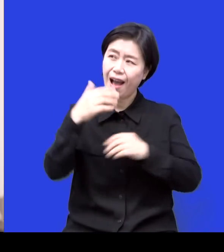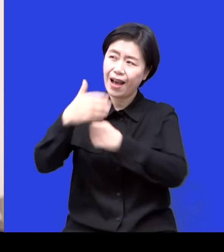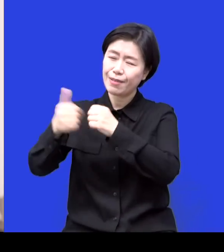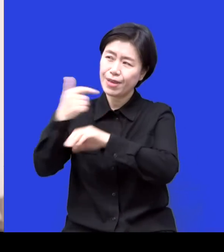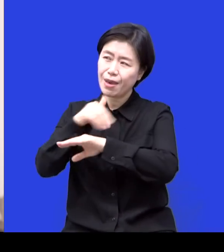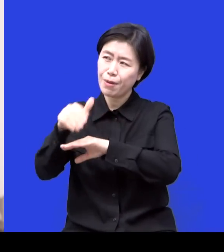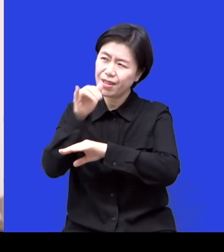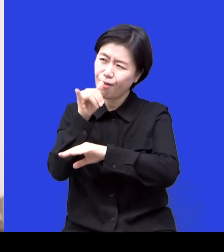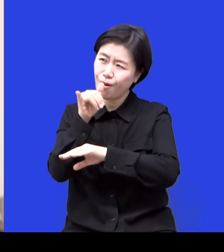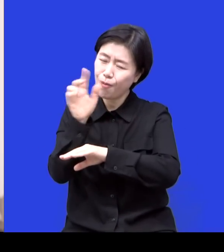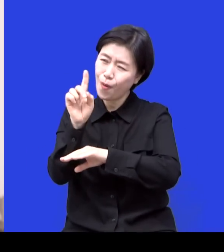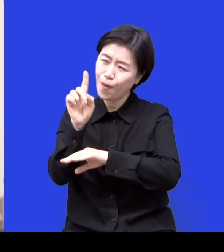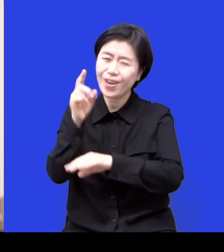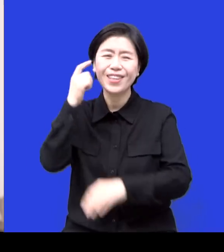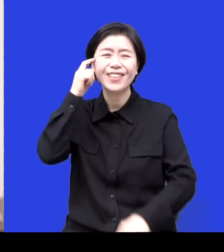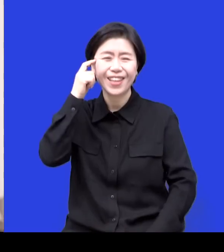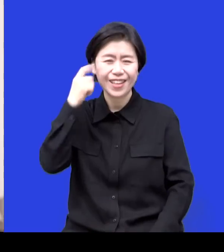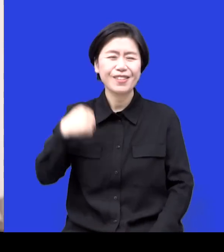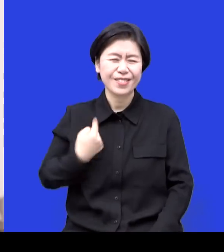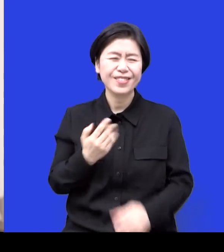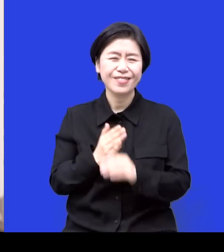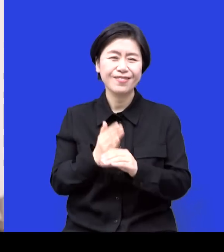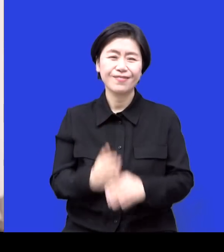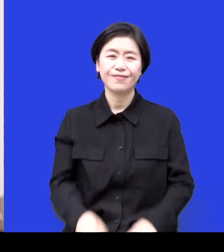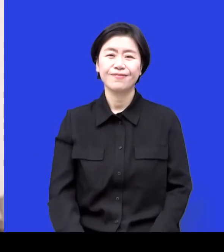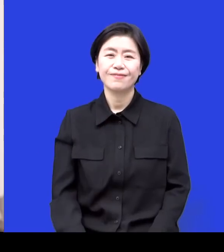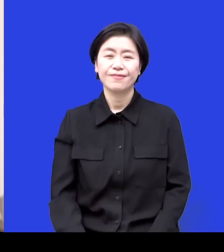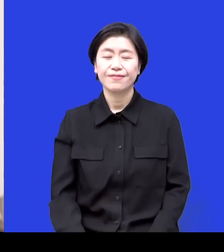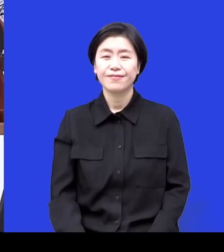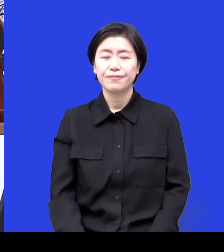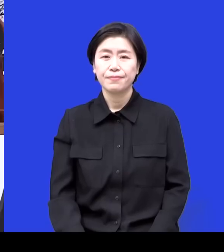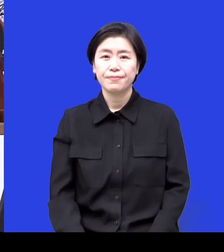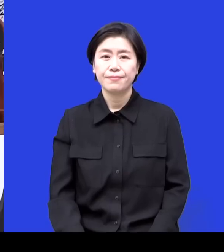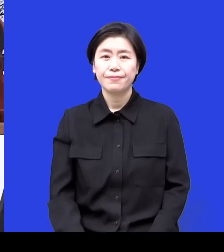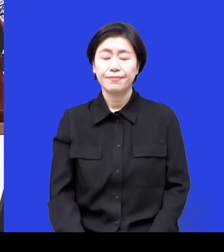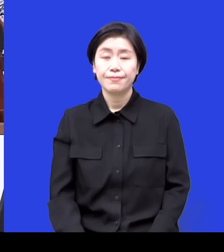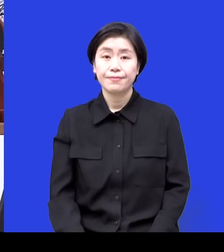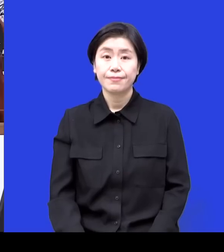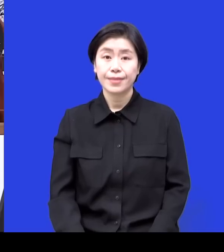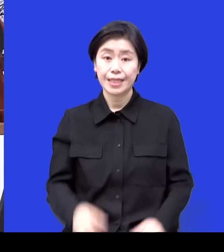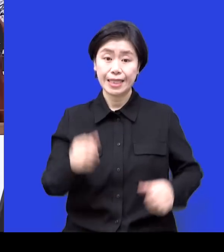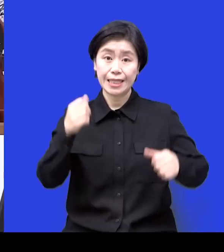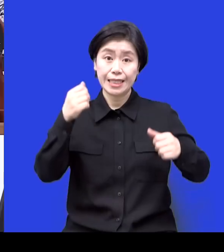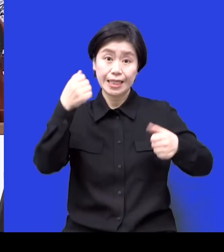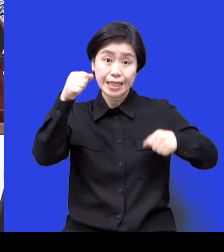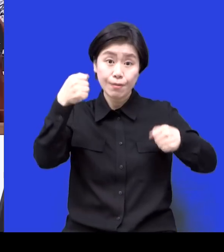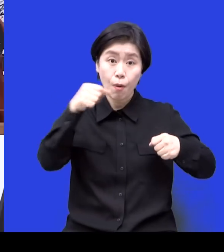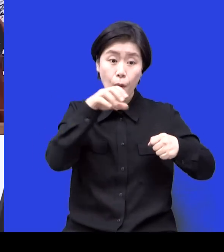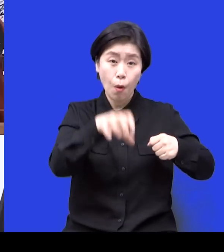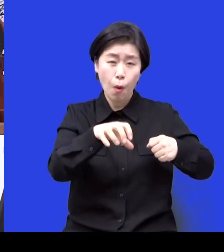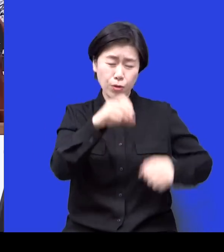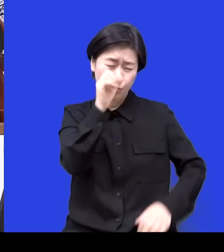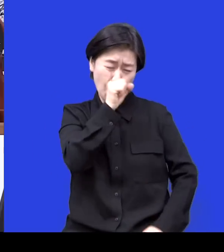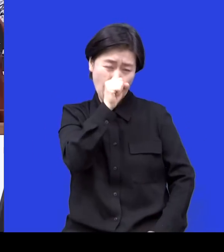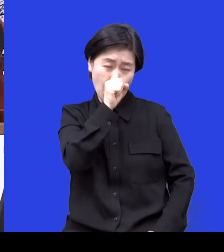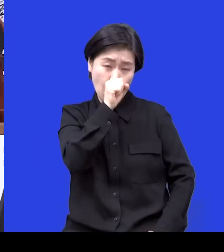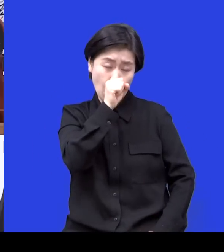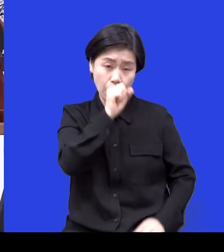좀 합리화하면서 주시는 계기예요 그렇죠 아 그럼요 네 아 근데 클럽 죽순이셨는데 어떻게 교회 죽순이가 되셨을까요 이제